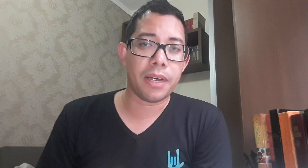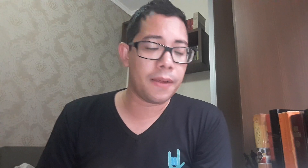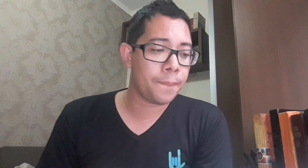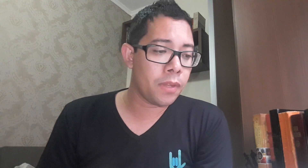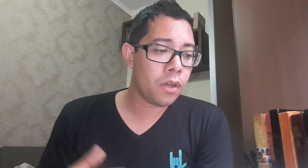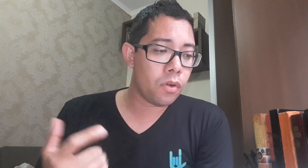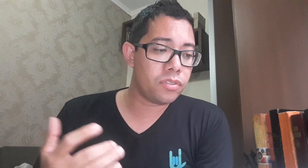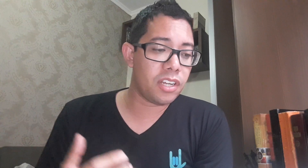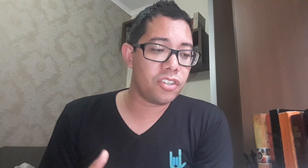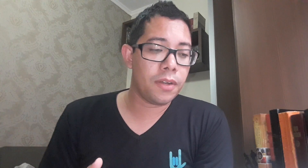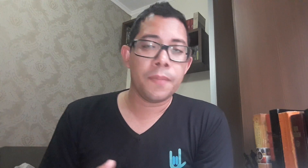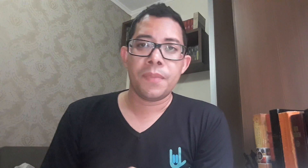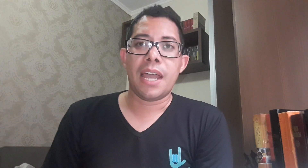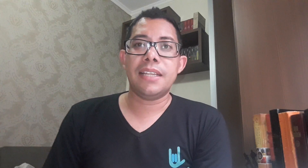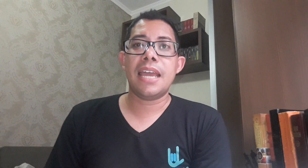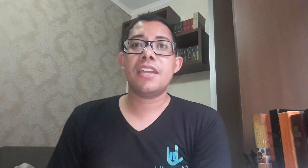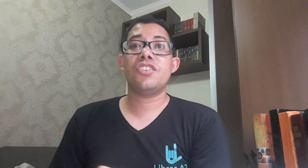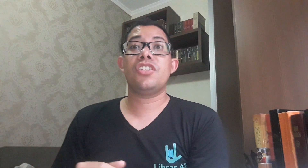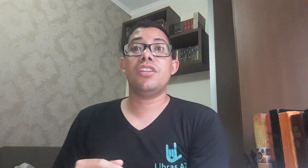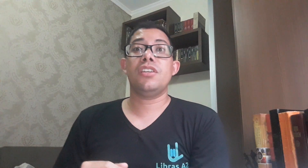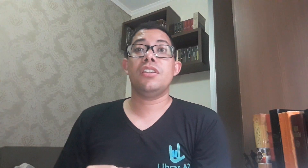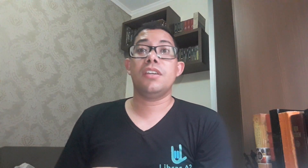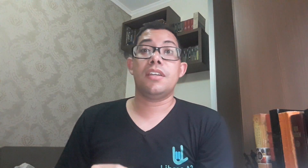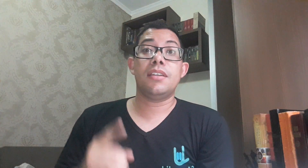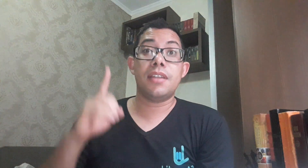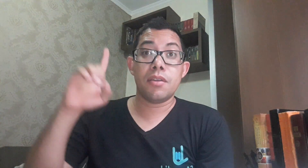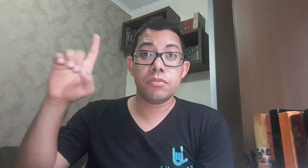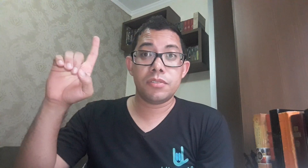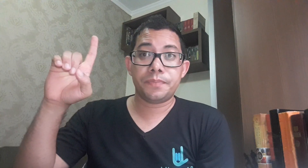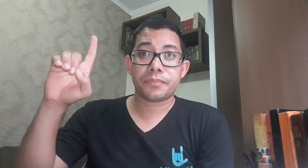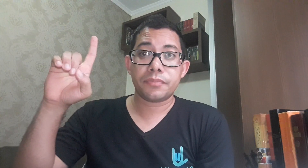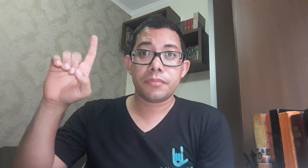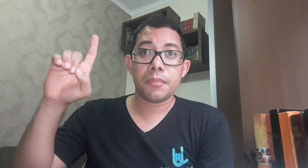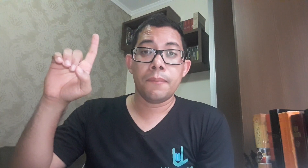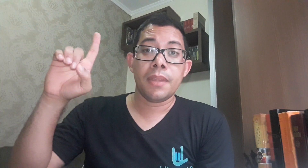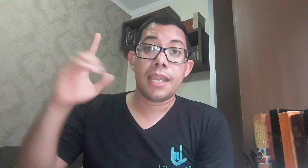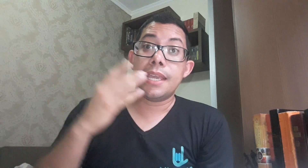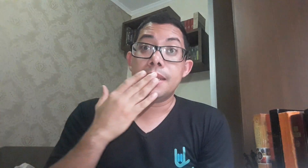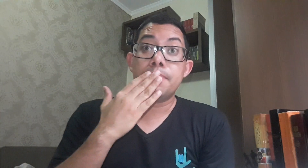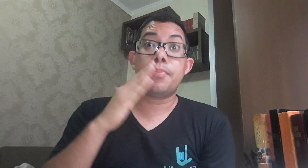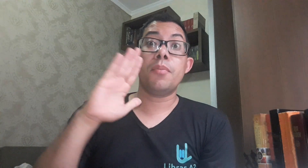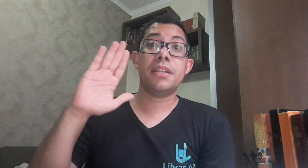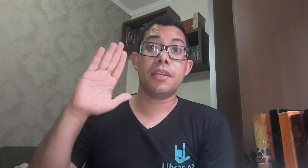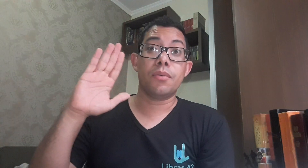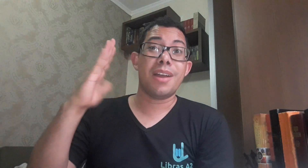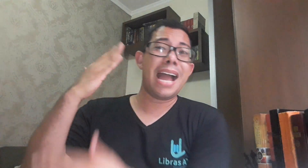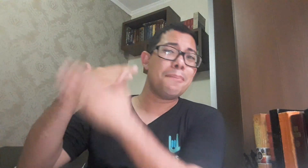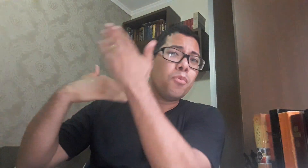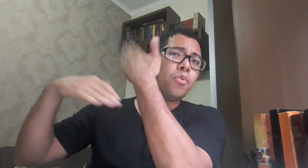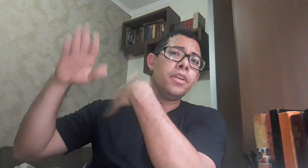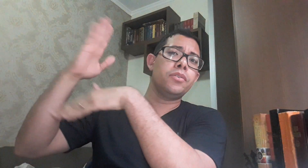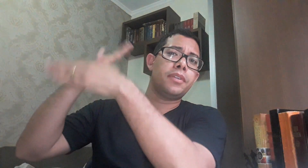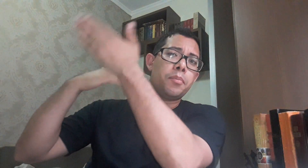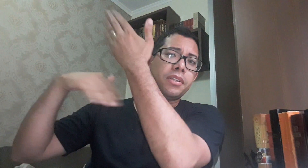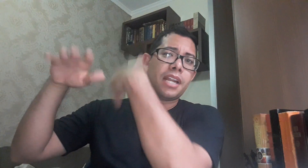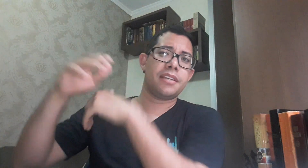Ou seja, a ideia é de que Deus prometeu há muito tempo atrás